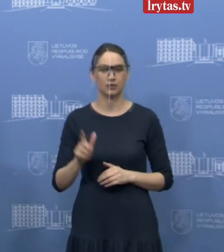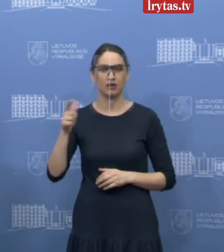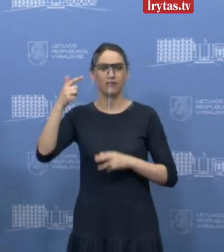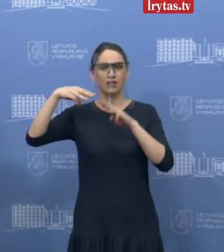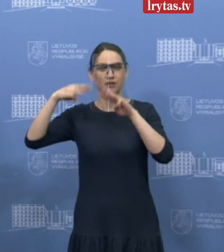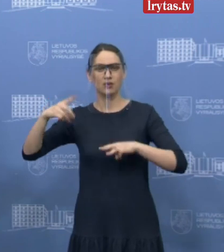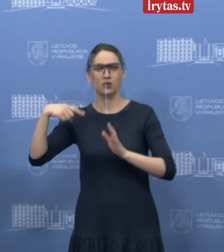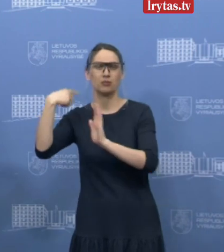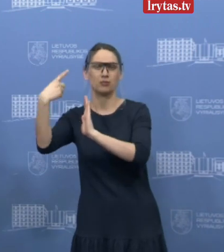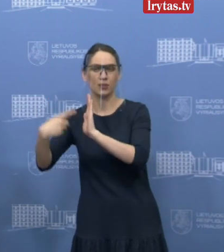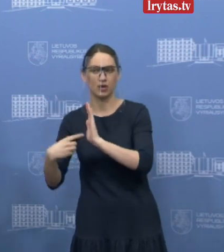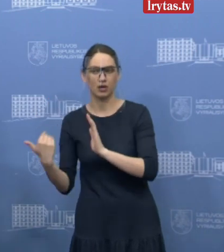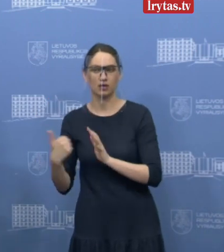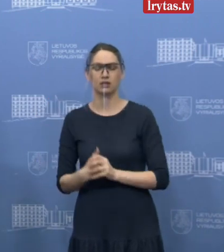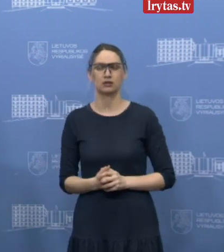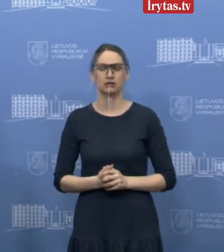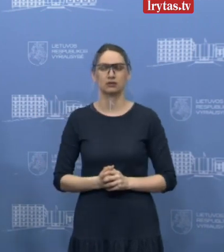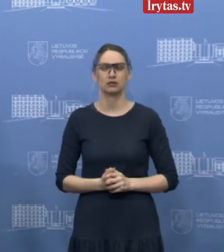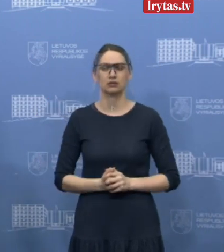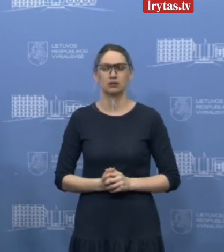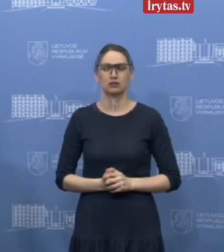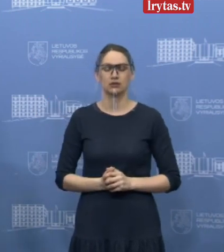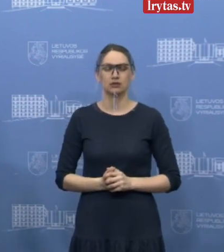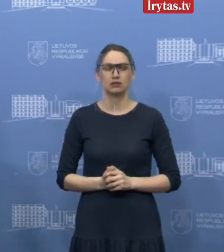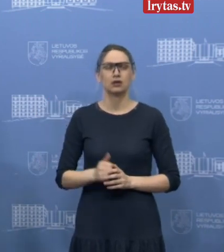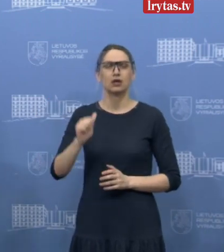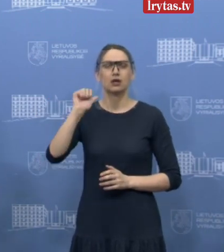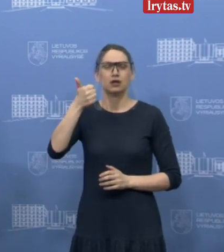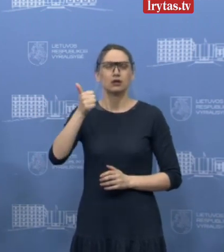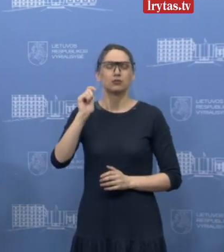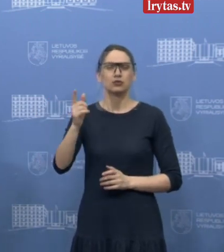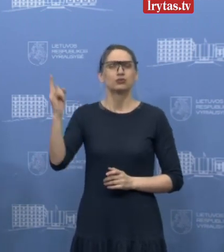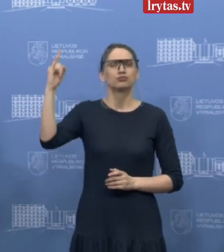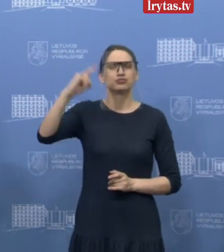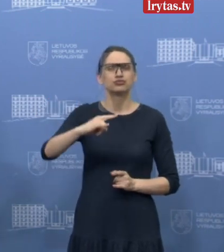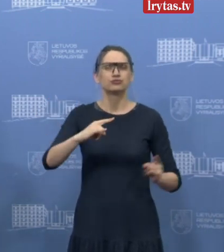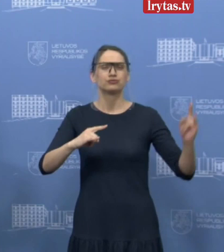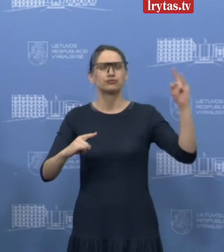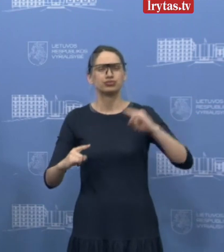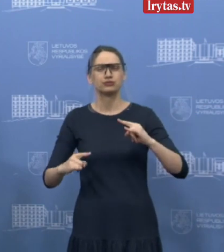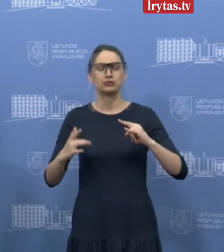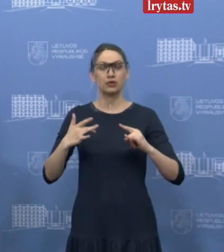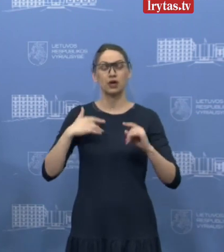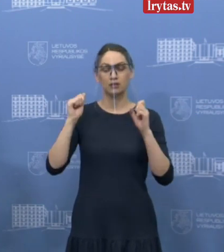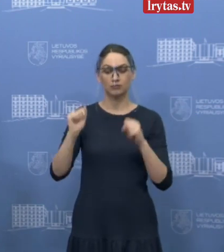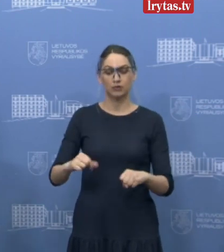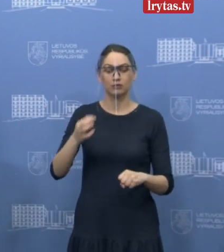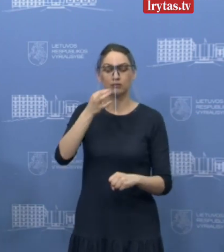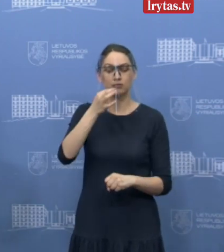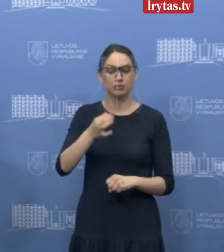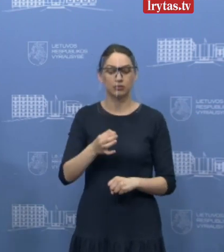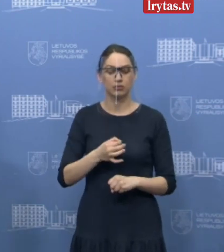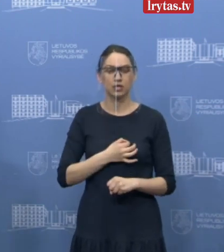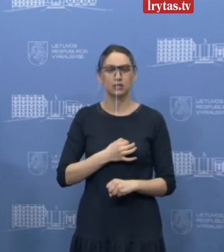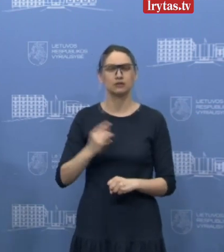Viceministra, sakėte, kad rytoj turėtų nusileisti keli lėktuvai. Galbūt galėtumėte patikslinti,